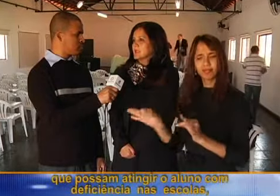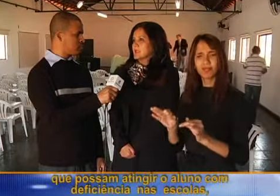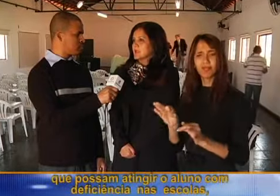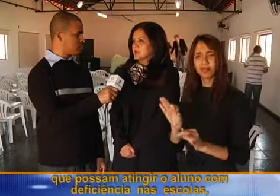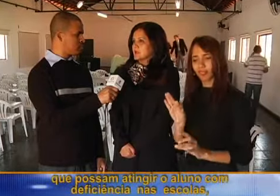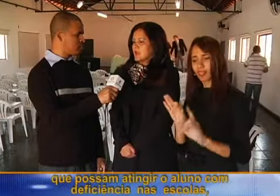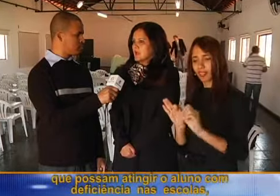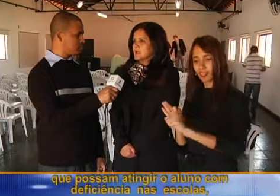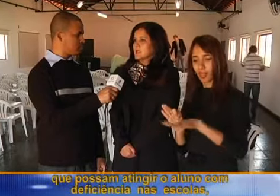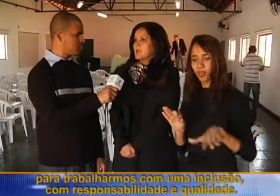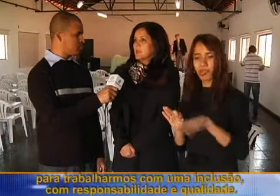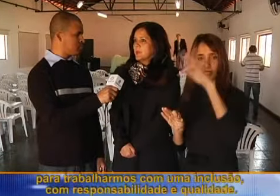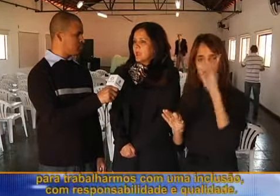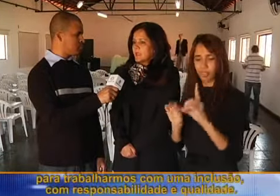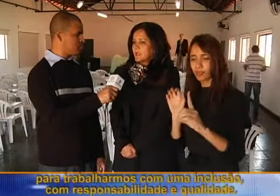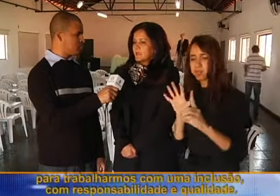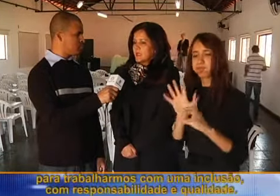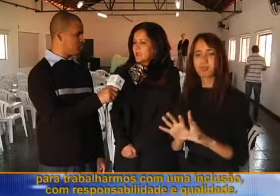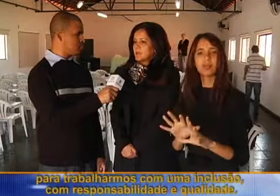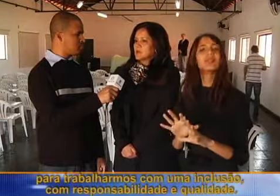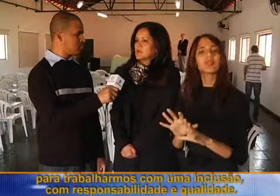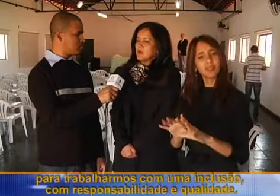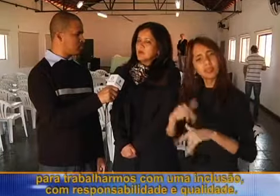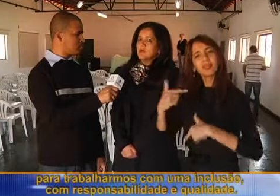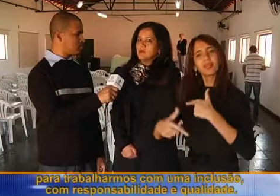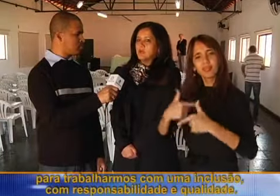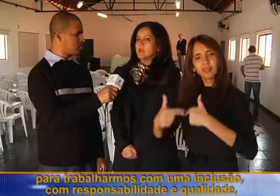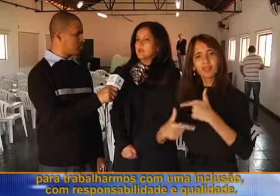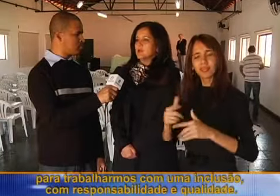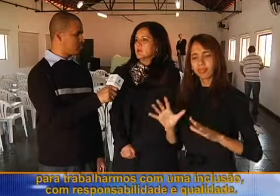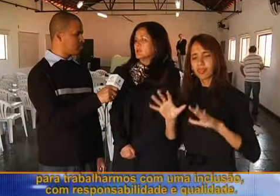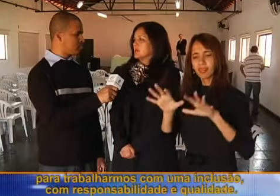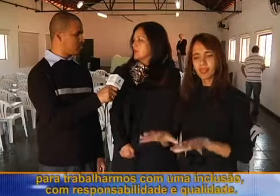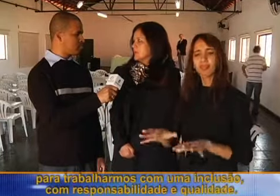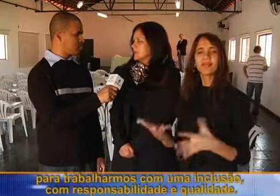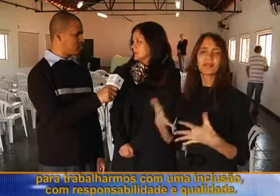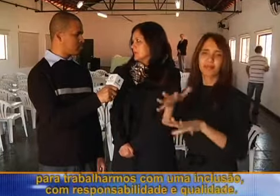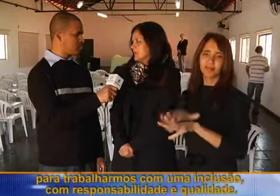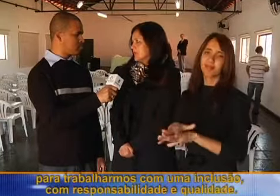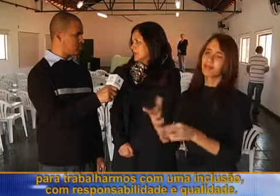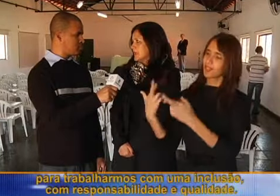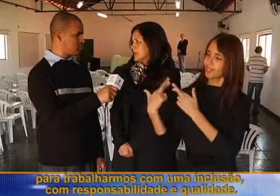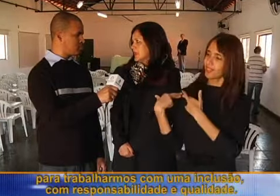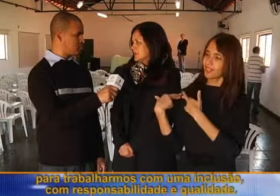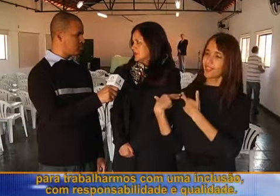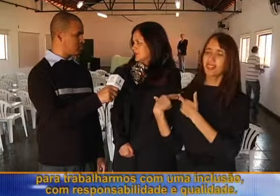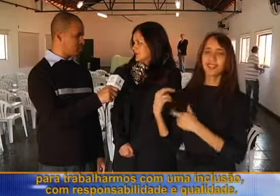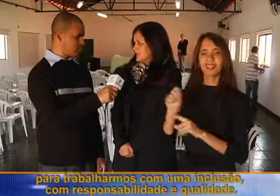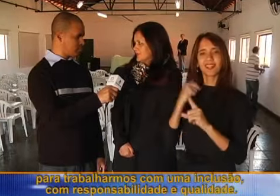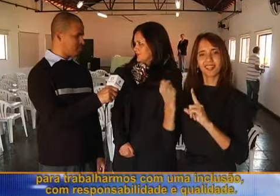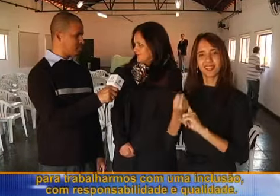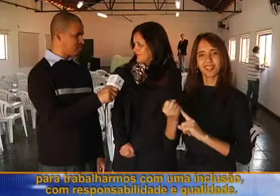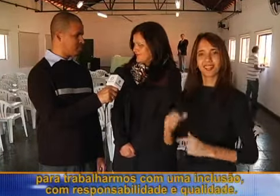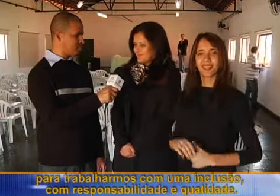deficiência nas escolas, para trabalharmos com uma inclusão, com responsabilidade e qualidade.